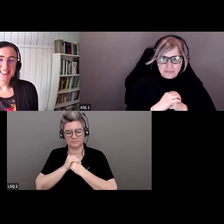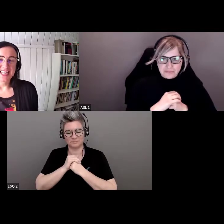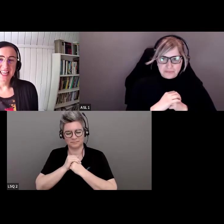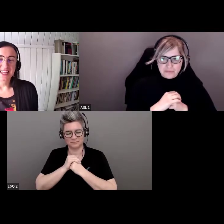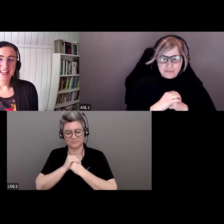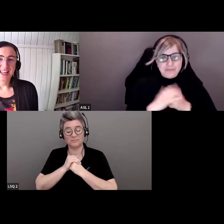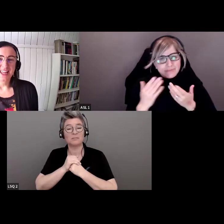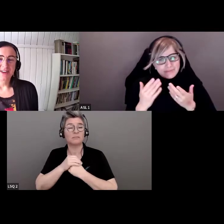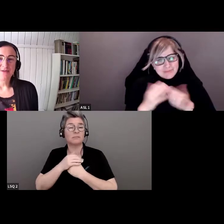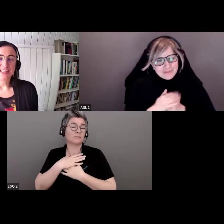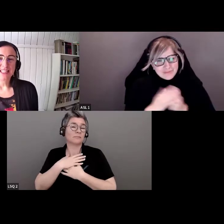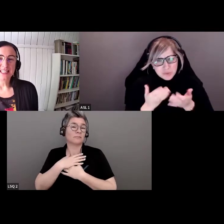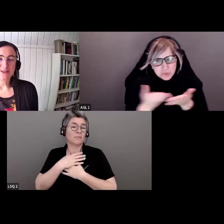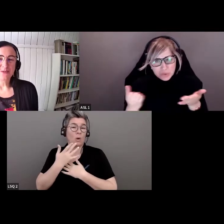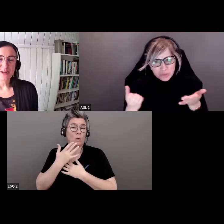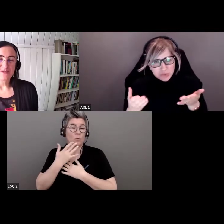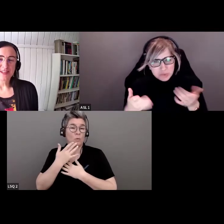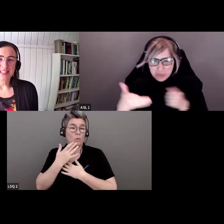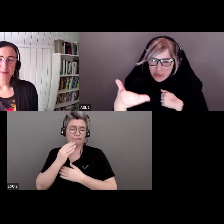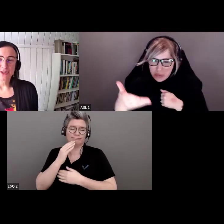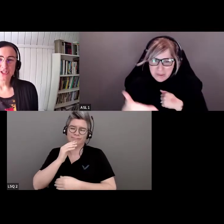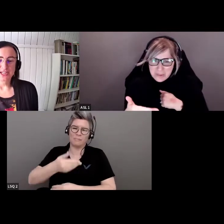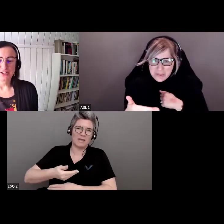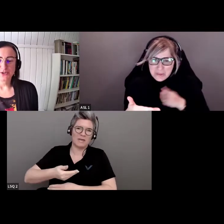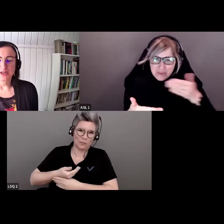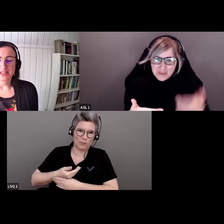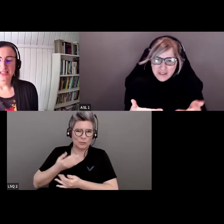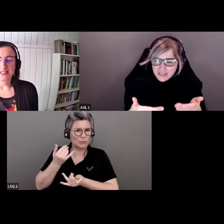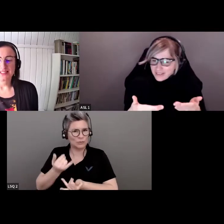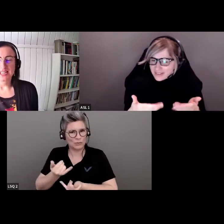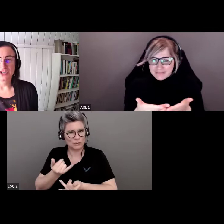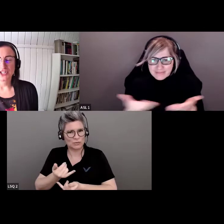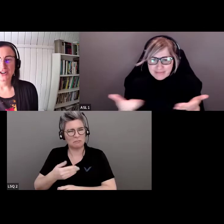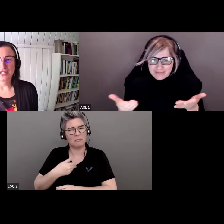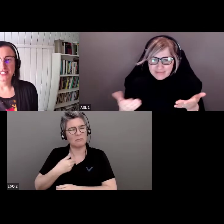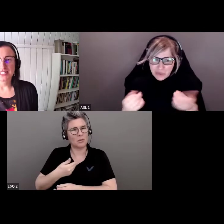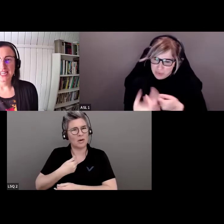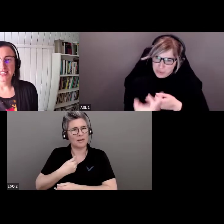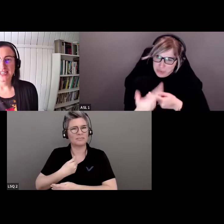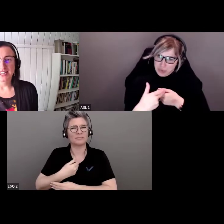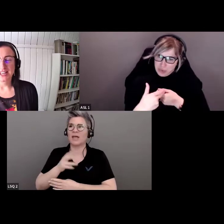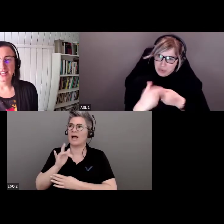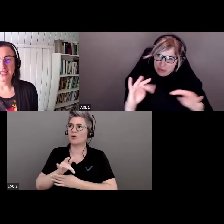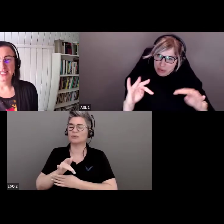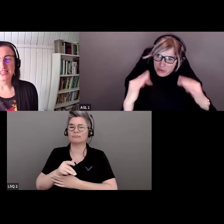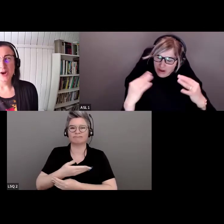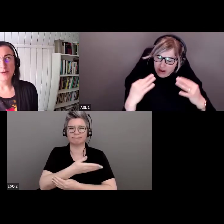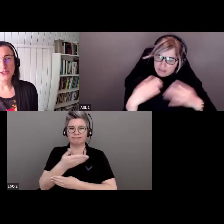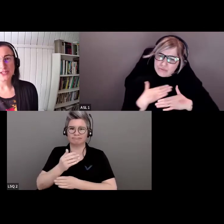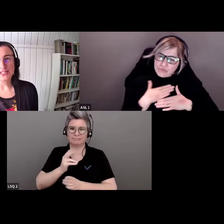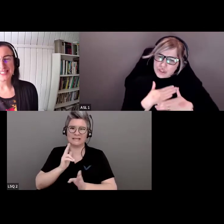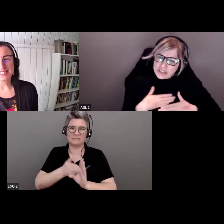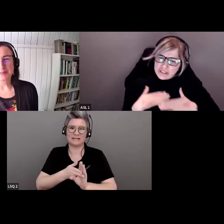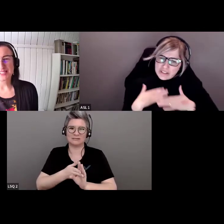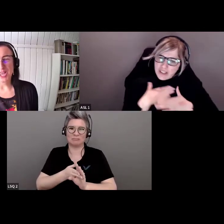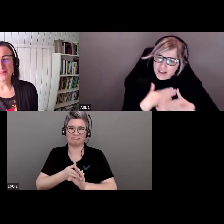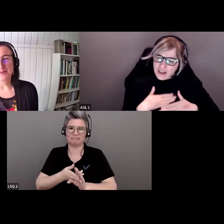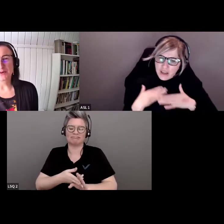J'aimerais vous souhaiter la bienvenue aujourd'hui car j'apprécie beaucoup votre présence.